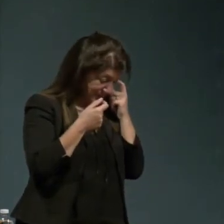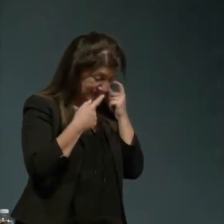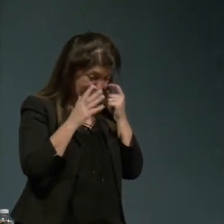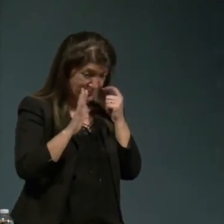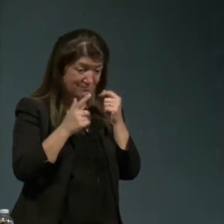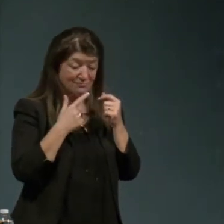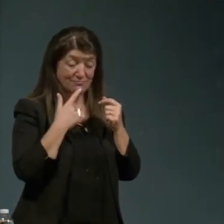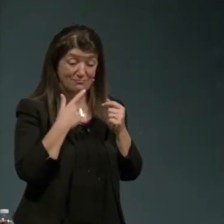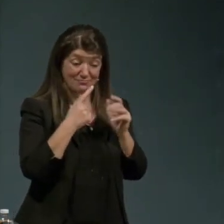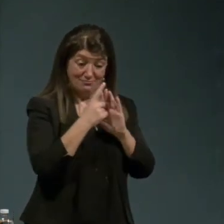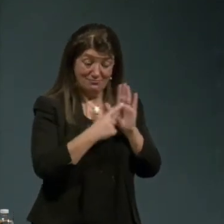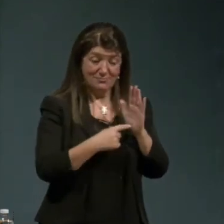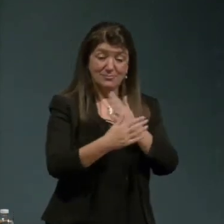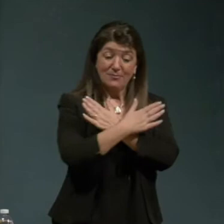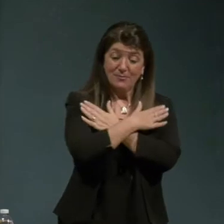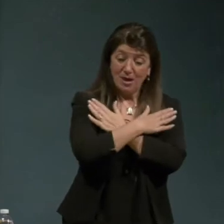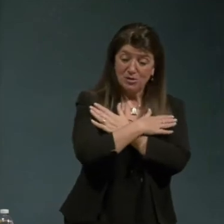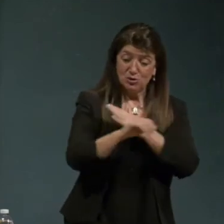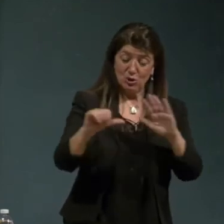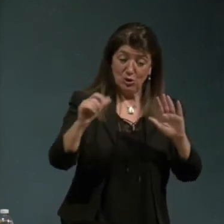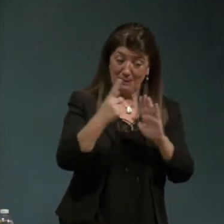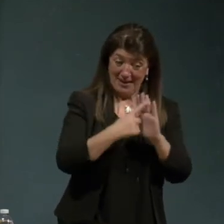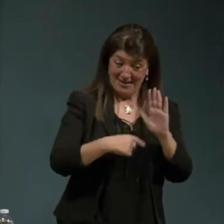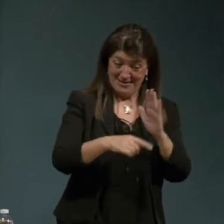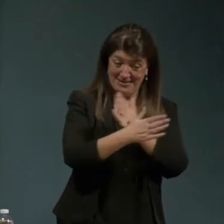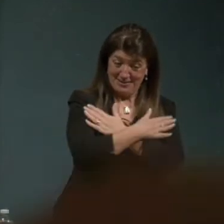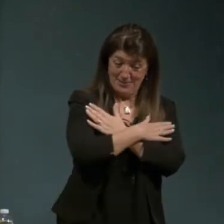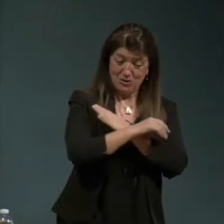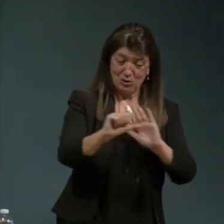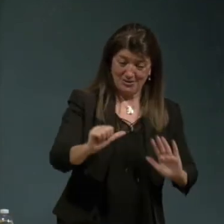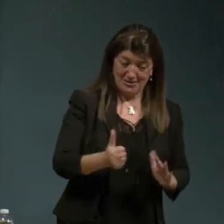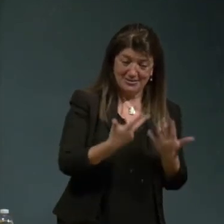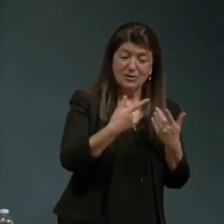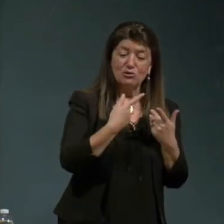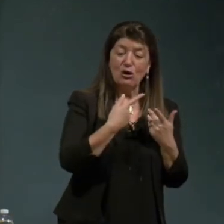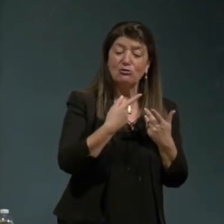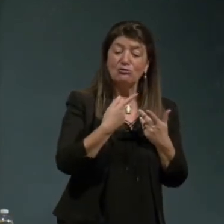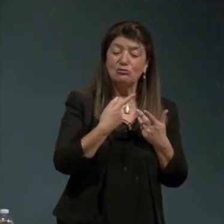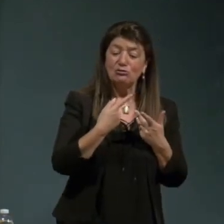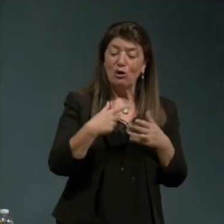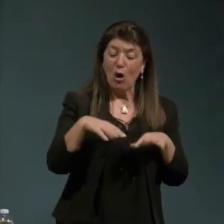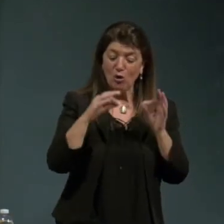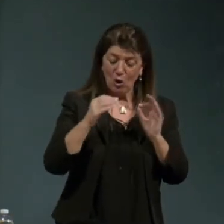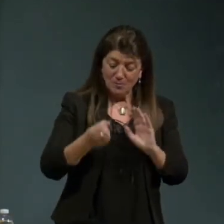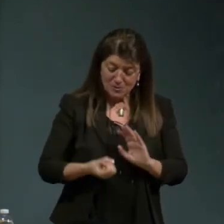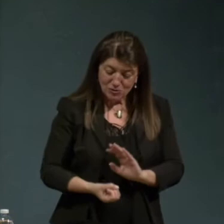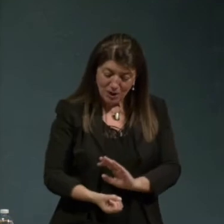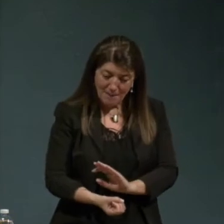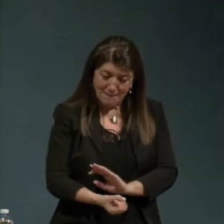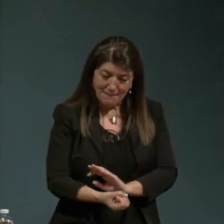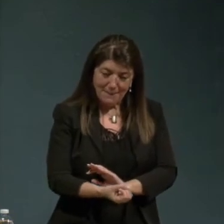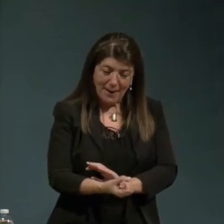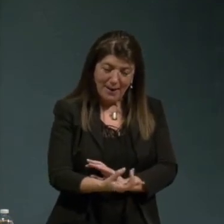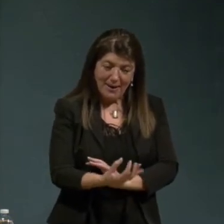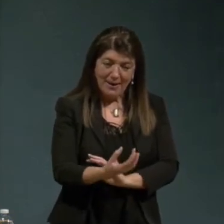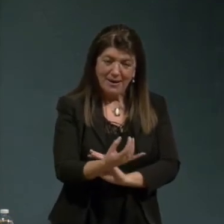nelle università nelle scuole è fiorito attraverso attraverso il fiorire di